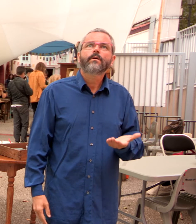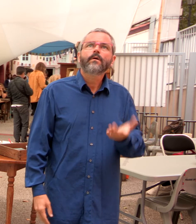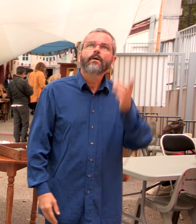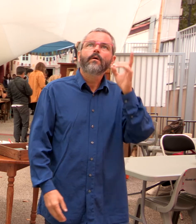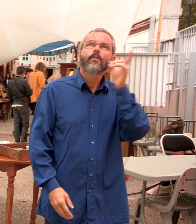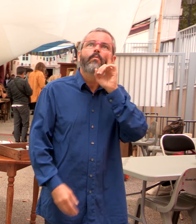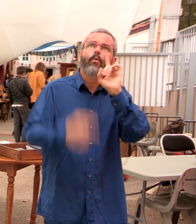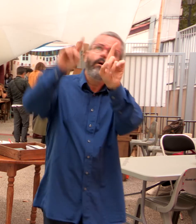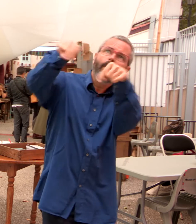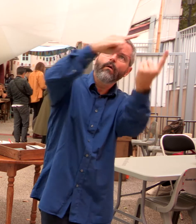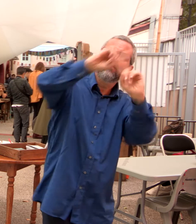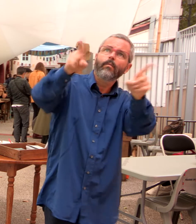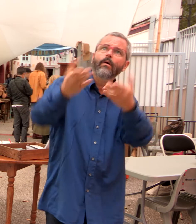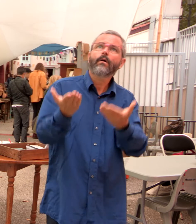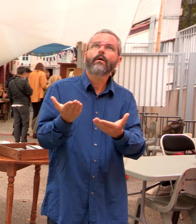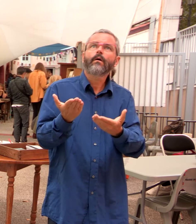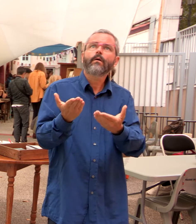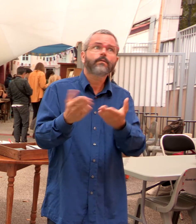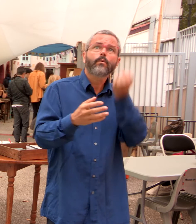pas, toi, comme tous les jours ?